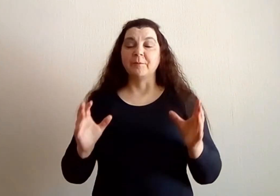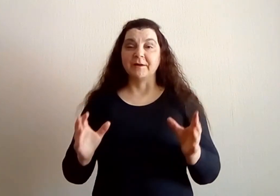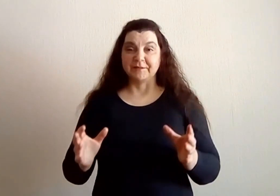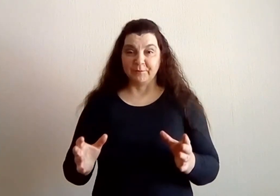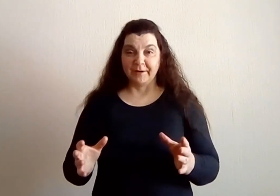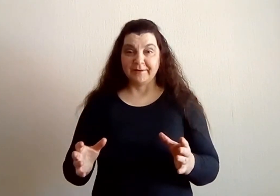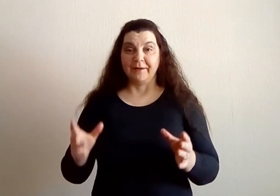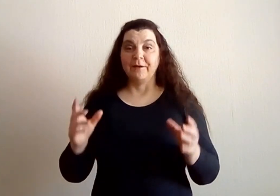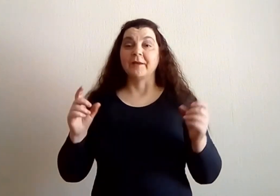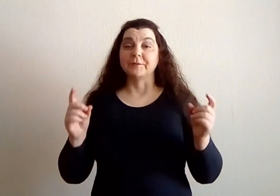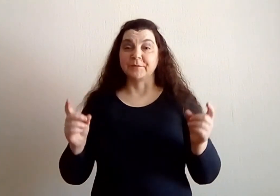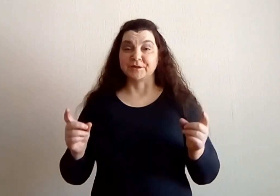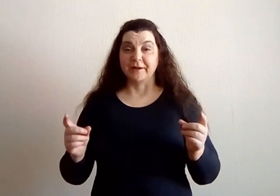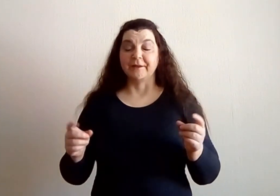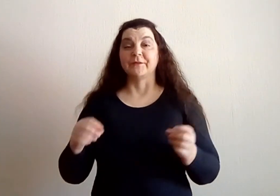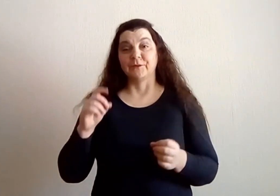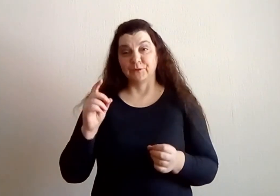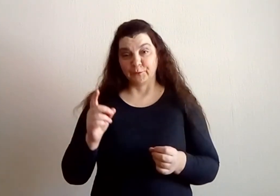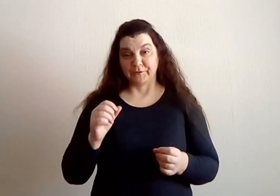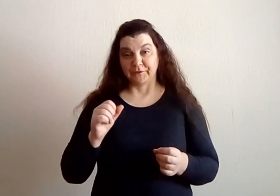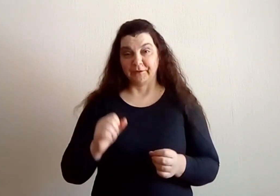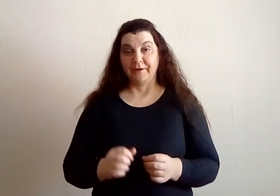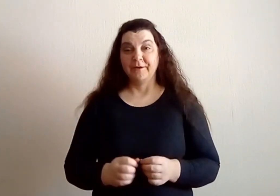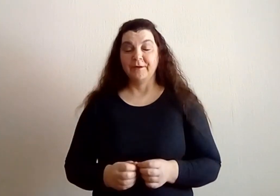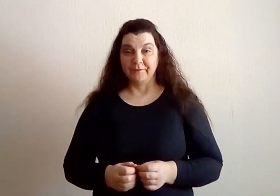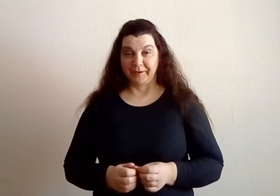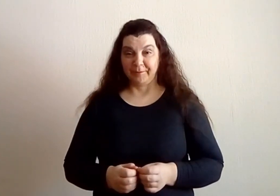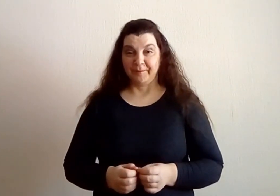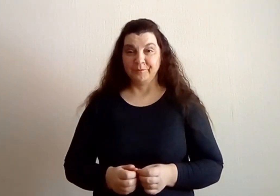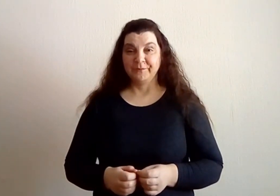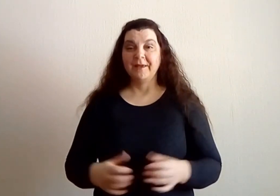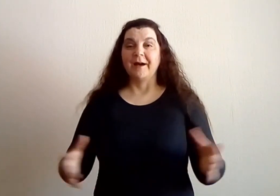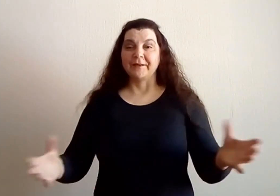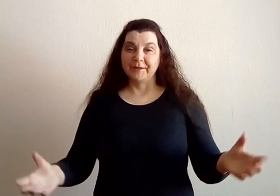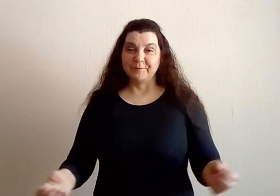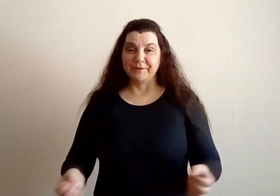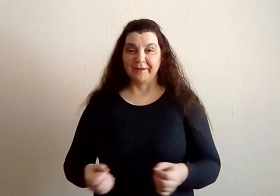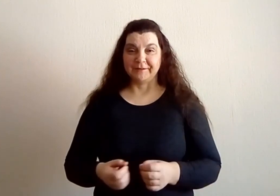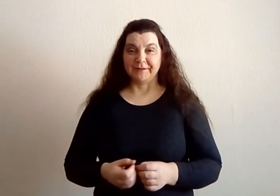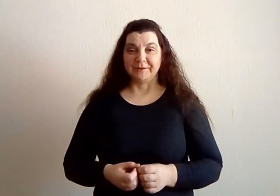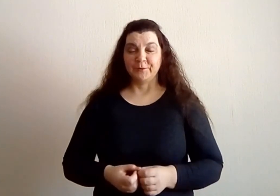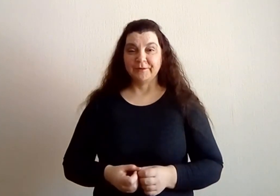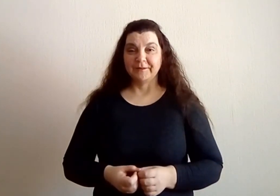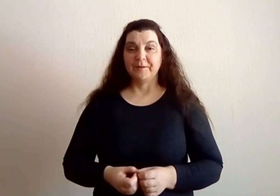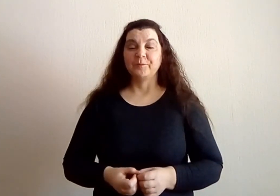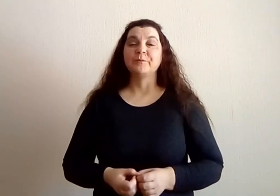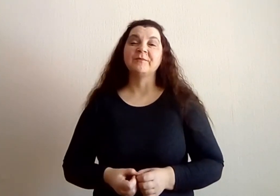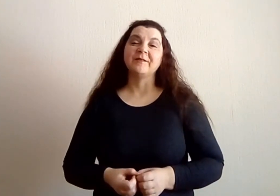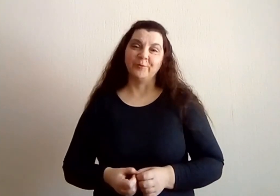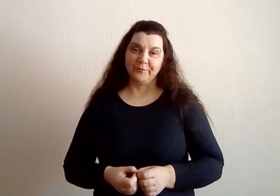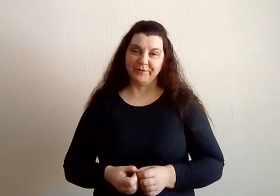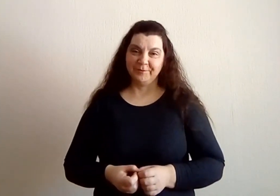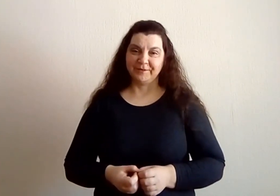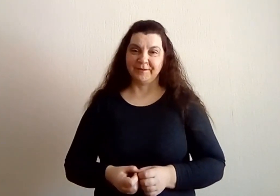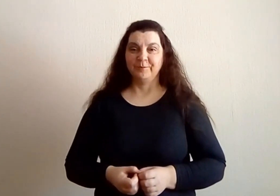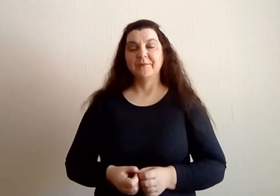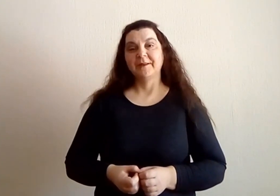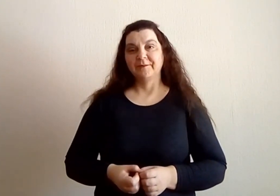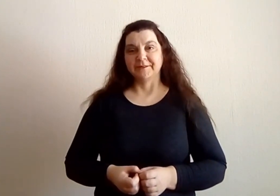максимально освобождали свое собственное время. А с вами была Оксана Костина. Увидимся в